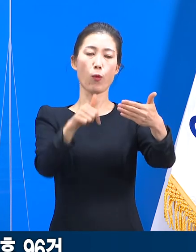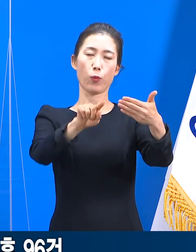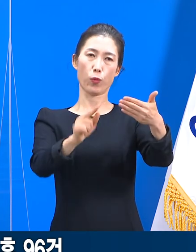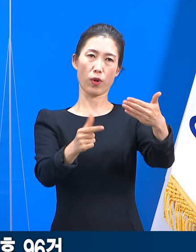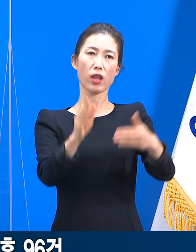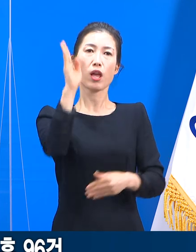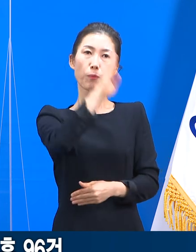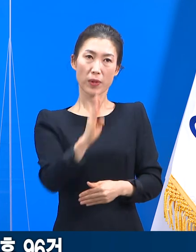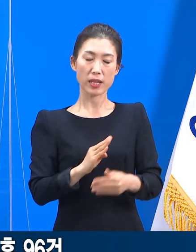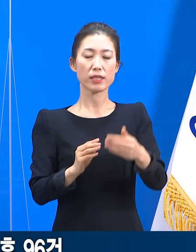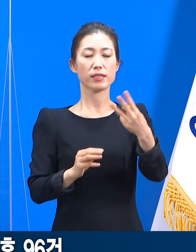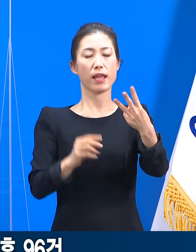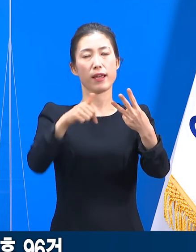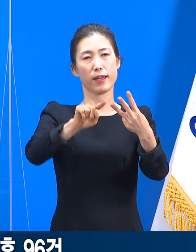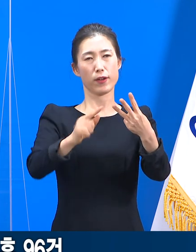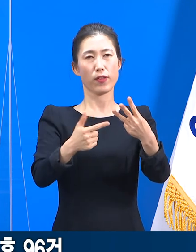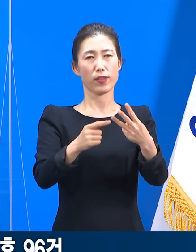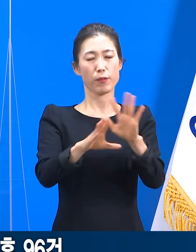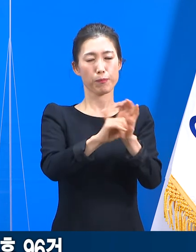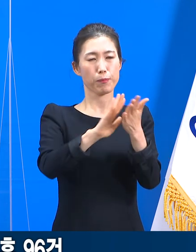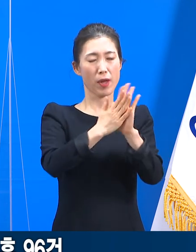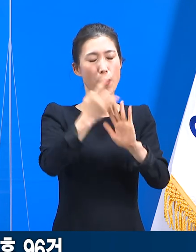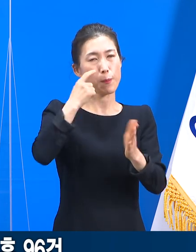변이주가 3건이 보고된 바 있습니다.